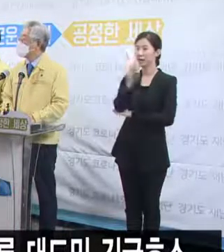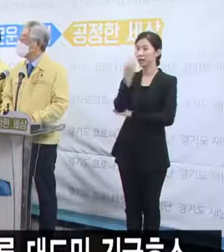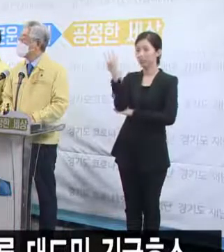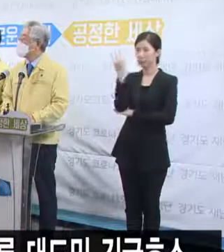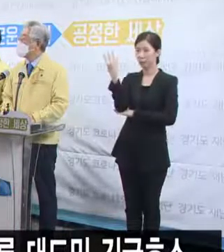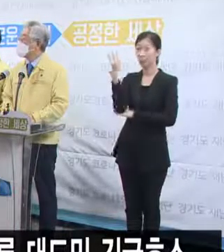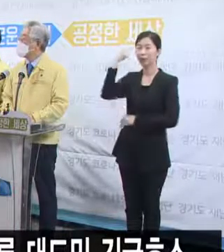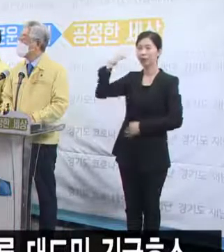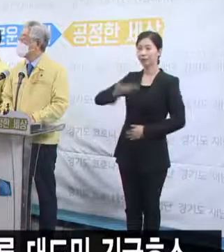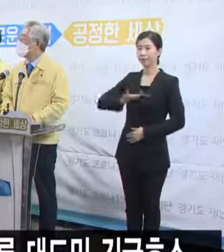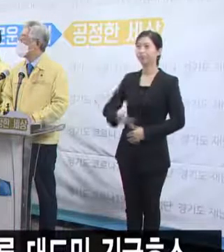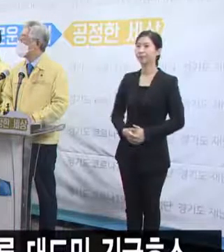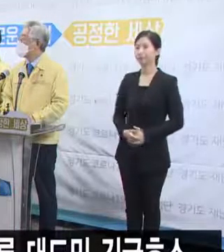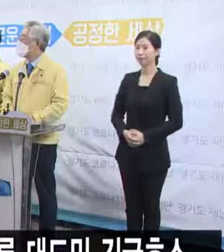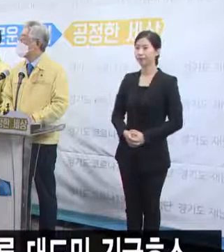질문 주셨습니다.